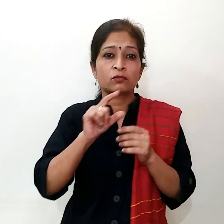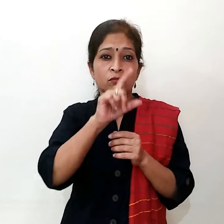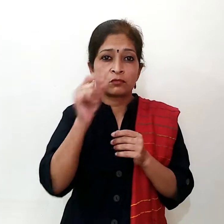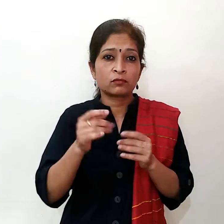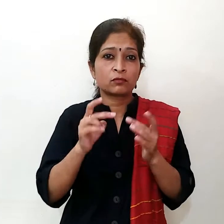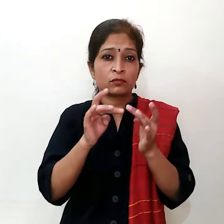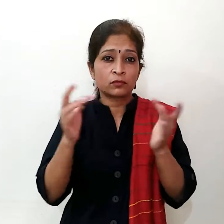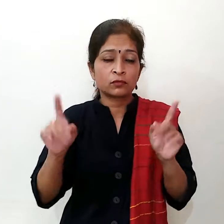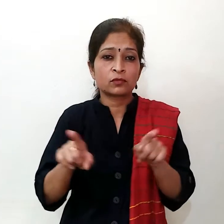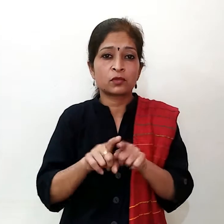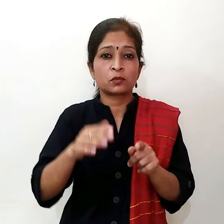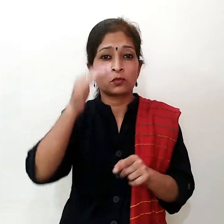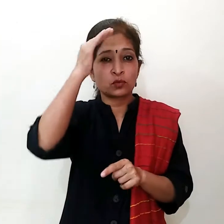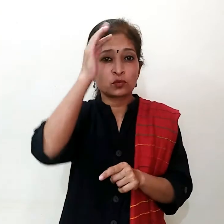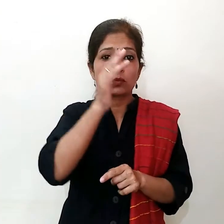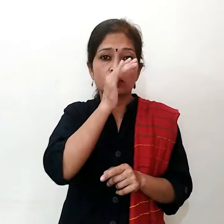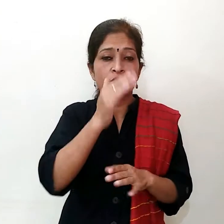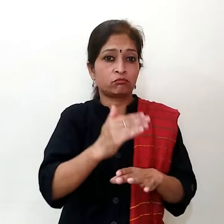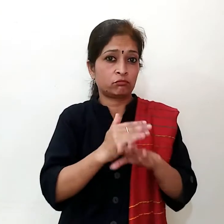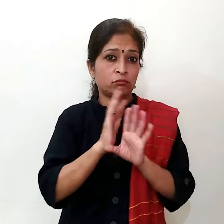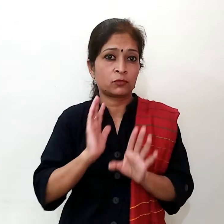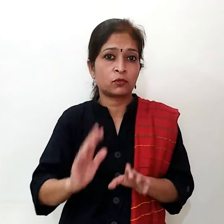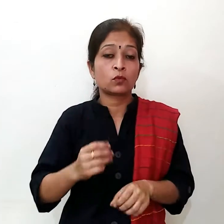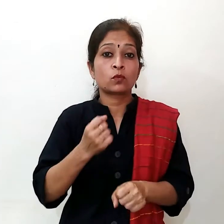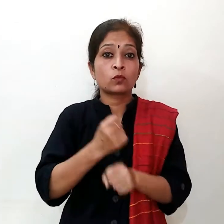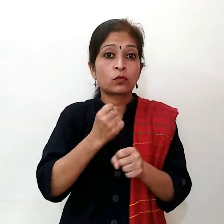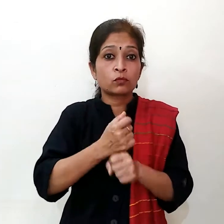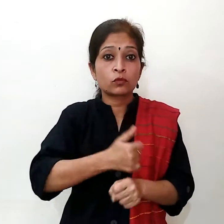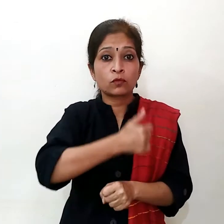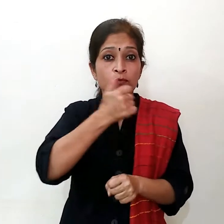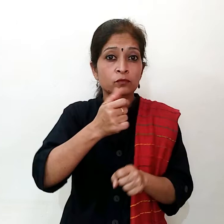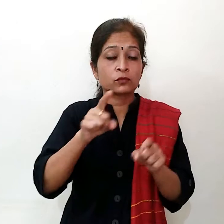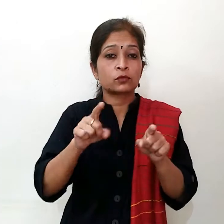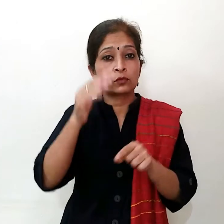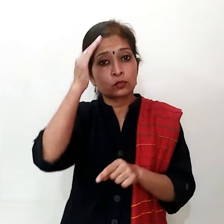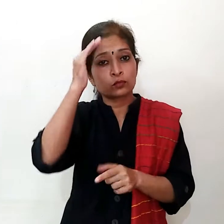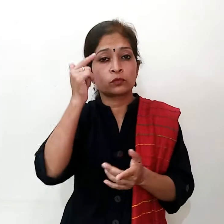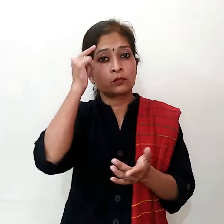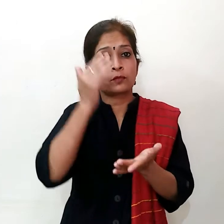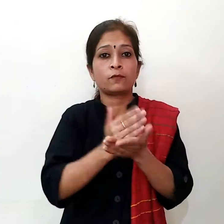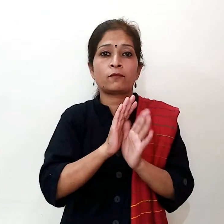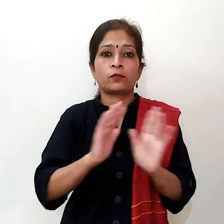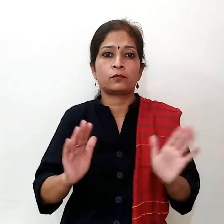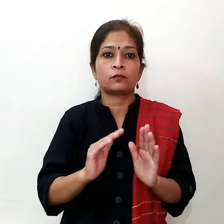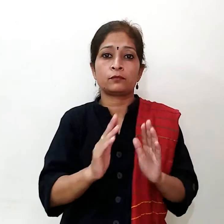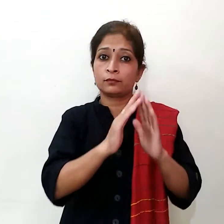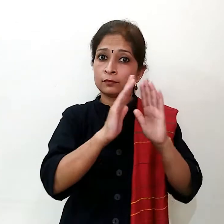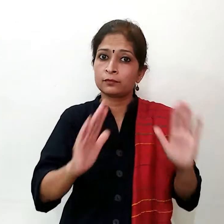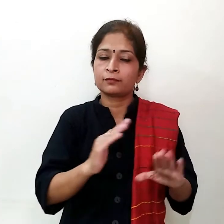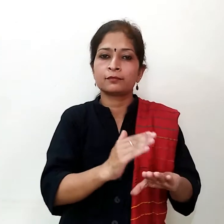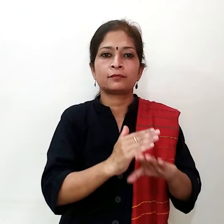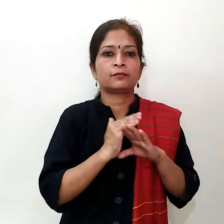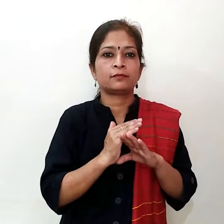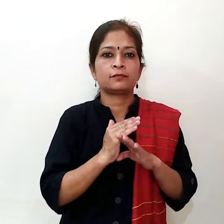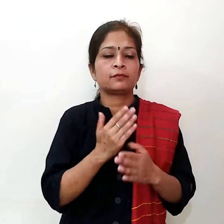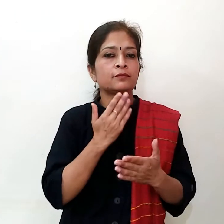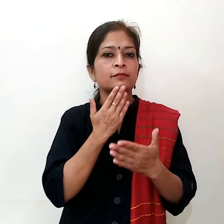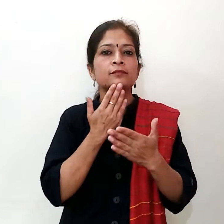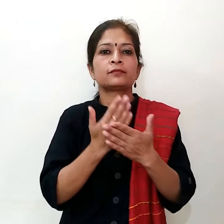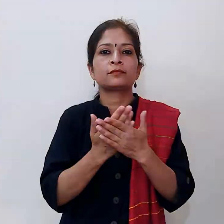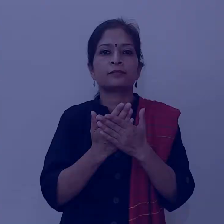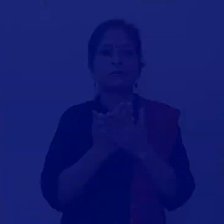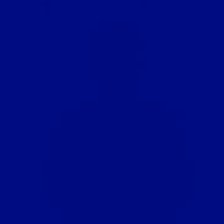द्वारा फिलाए जा रहा है प्रामत परचारों से पचें केवर संपर वारा जानी दिसाने देशों का पालन करें घर में रहें शुरक्षित